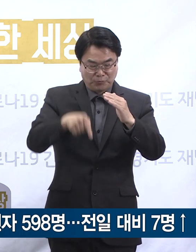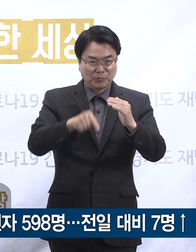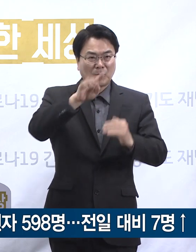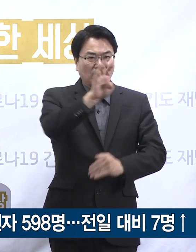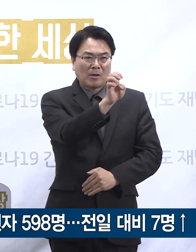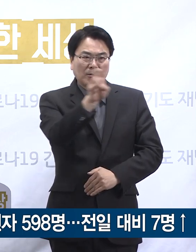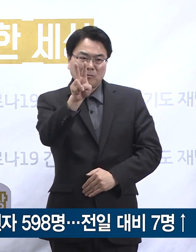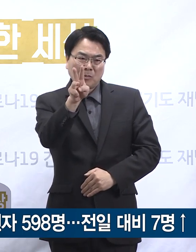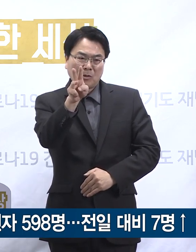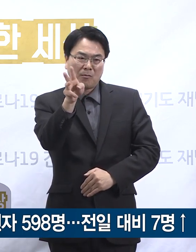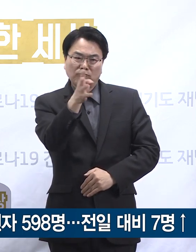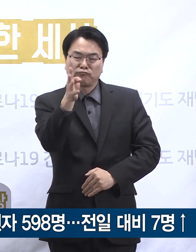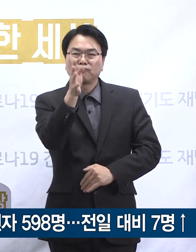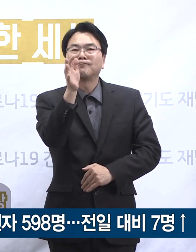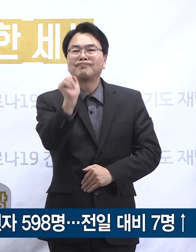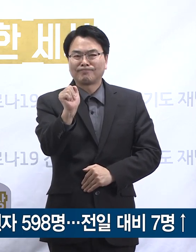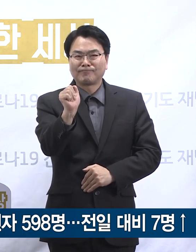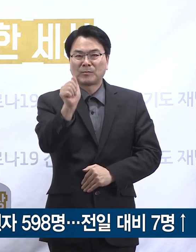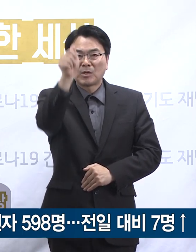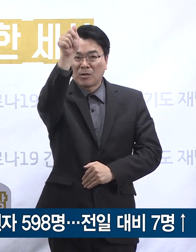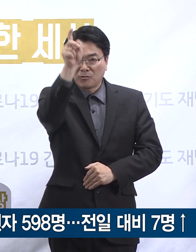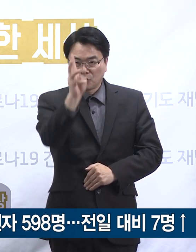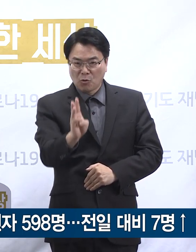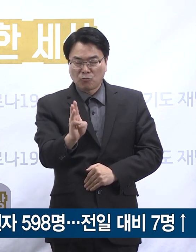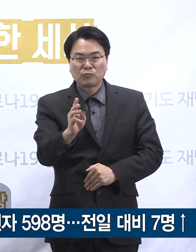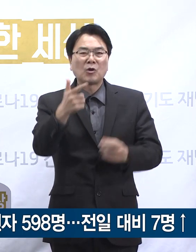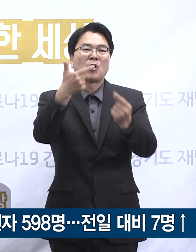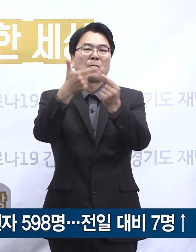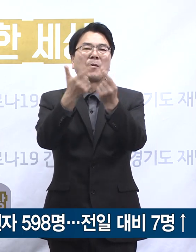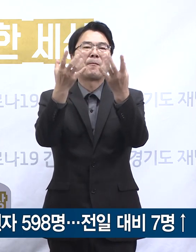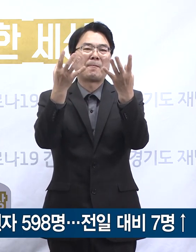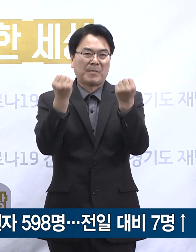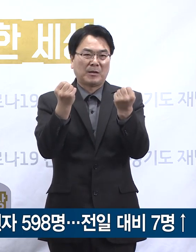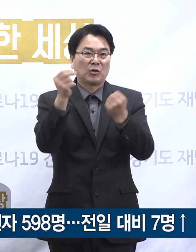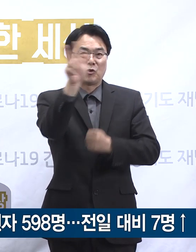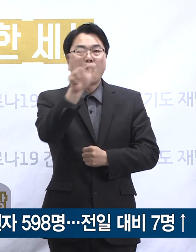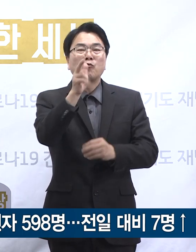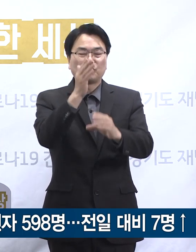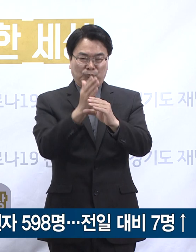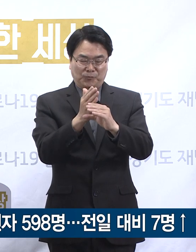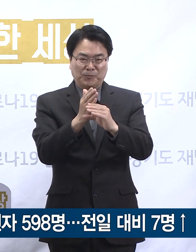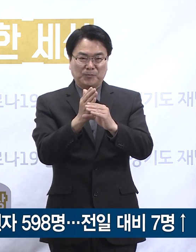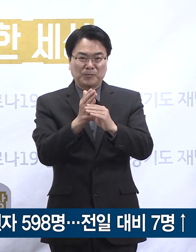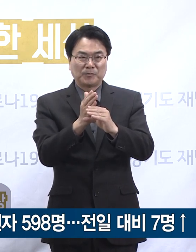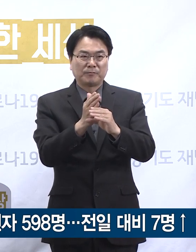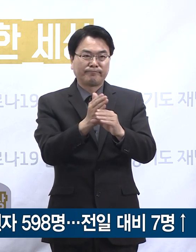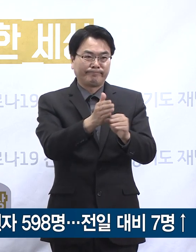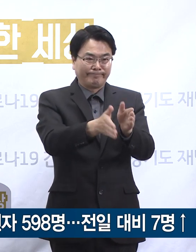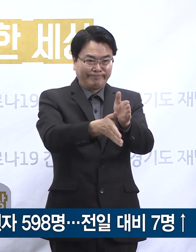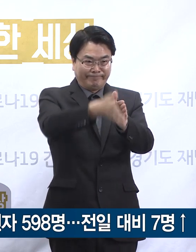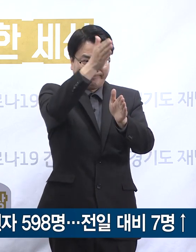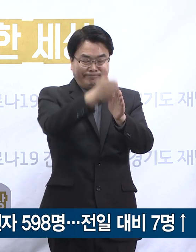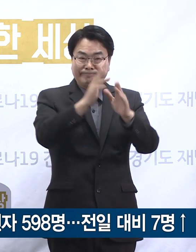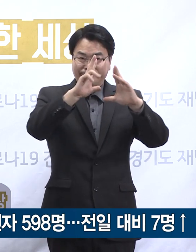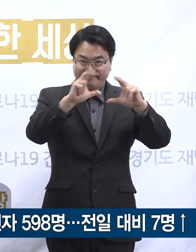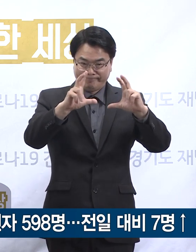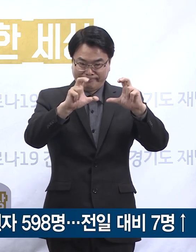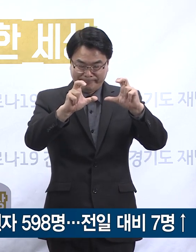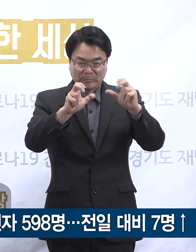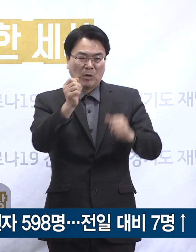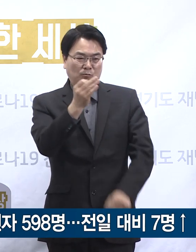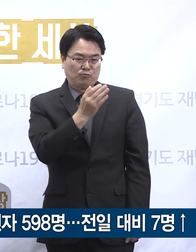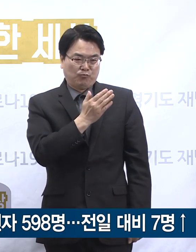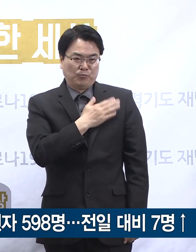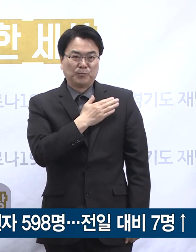.6명으로 전국 17개 시도 중 6번째입니다. 시군별로 보면 성남시 119명, 부천시